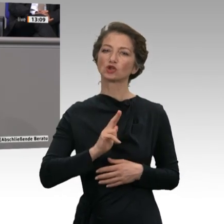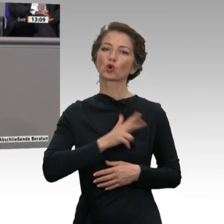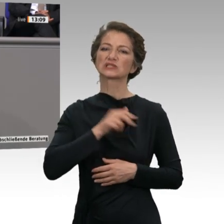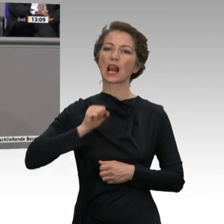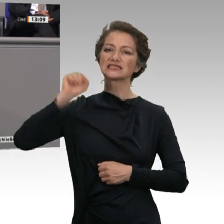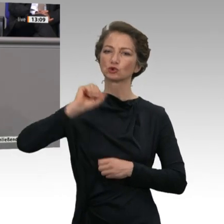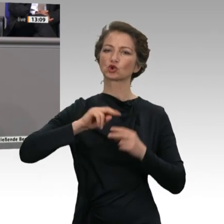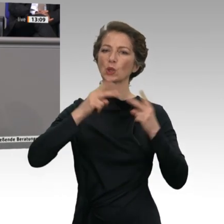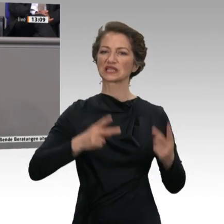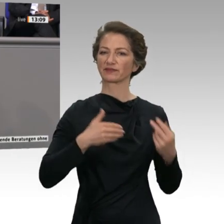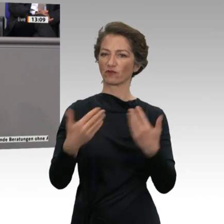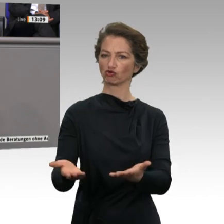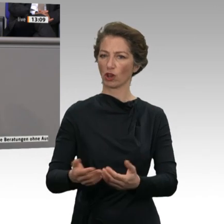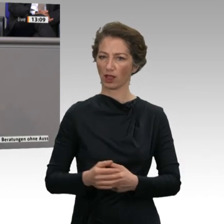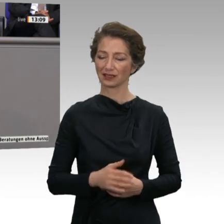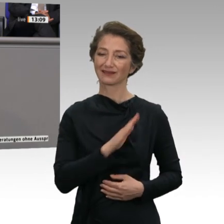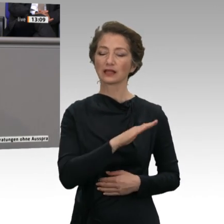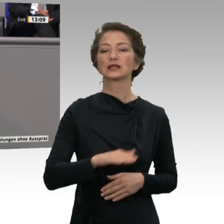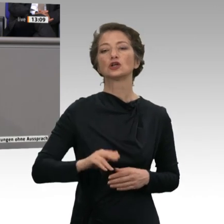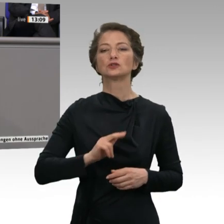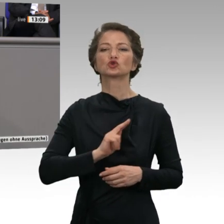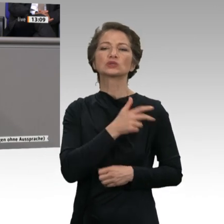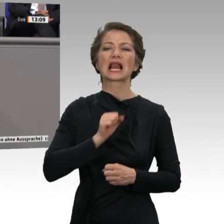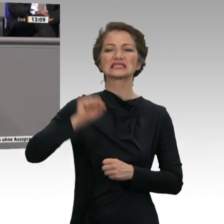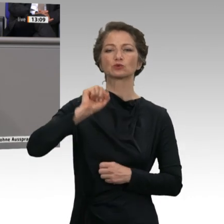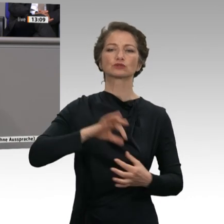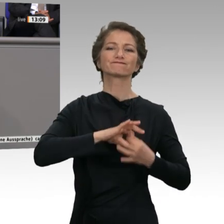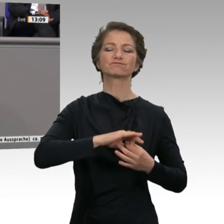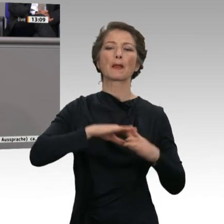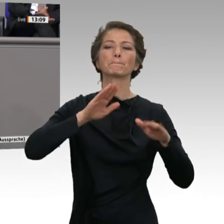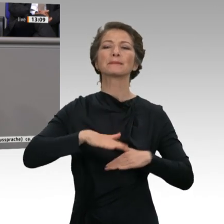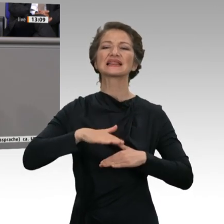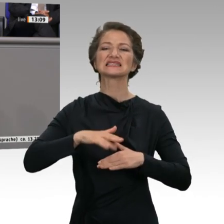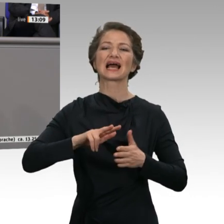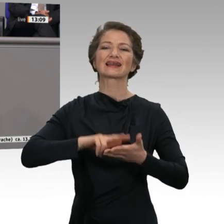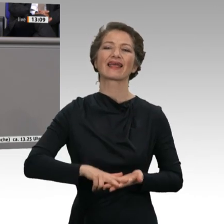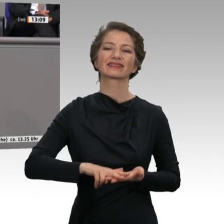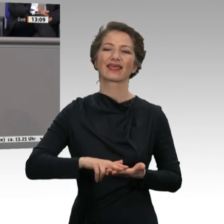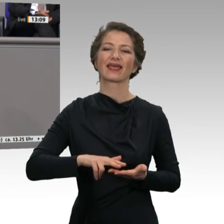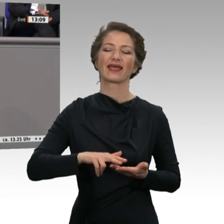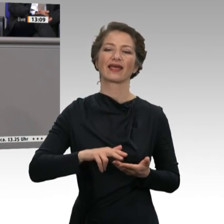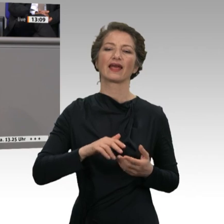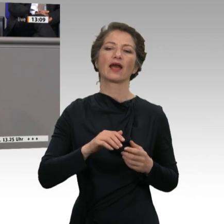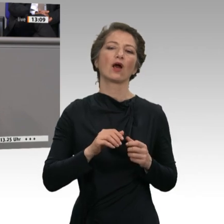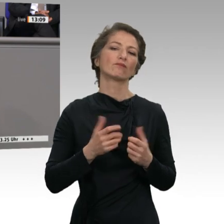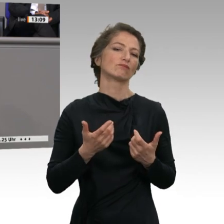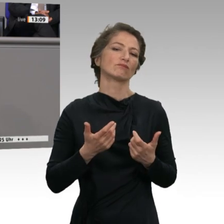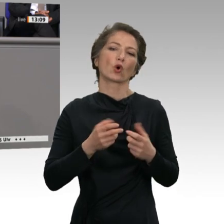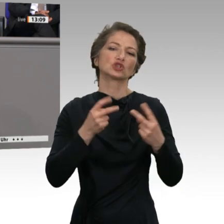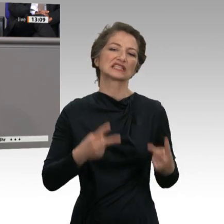Ihre sozialistischen Mindestrentenkonzepte, das ist ungefähr so, wie wenn ich versuche, meinen Durst mit Cola zu stillen. Das schmeckt erst mal lecker, aber